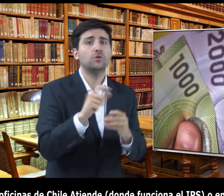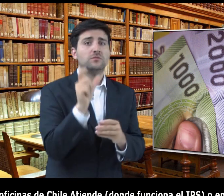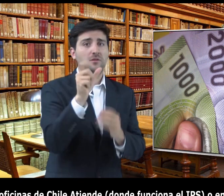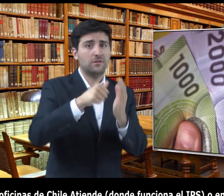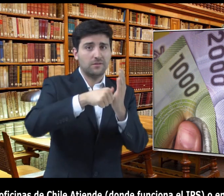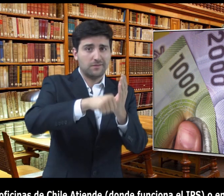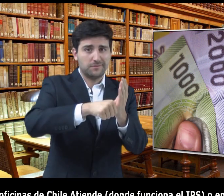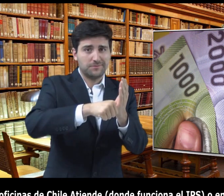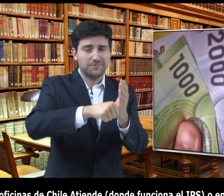cédula de identidad.